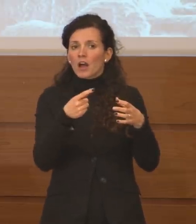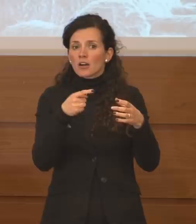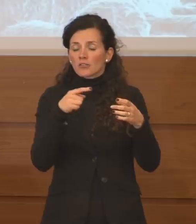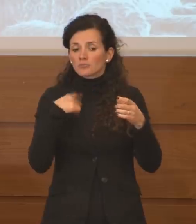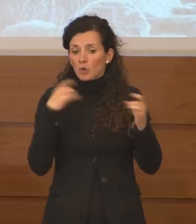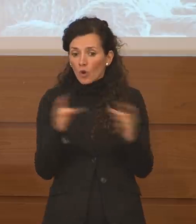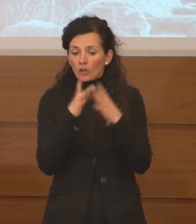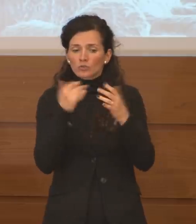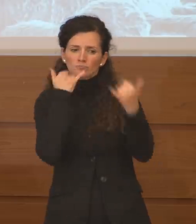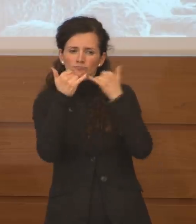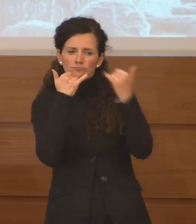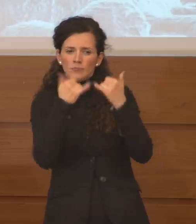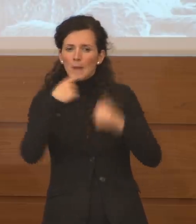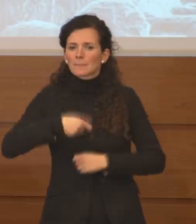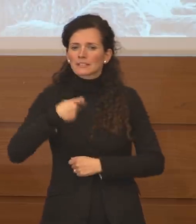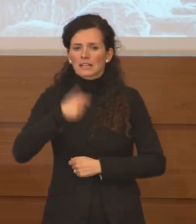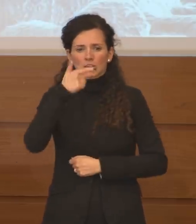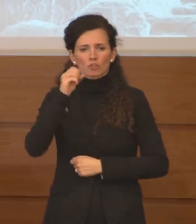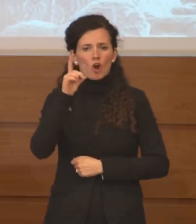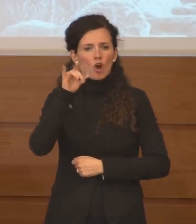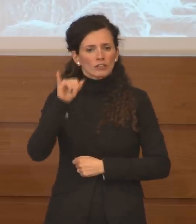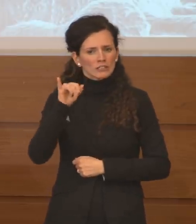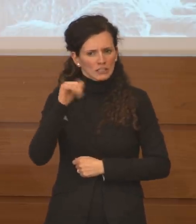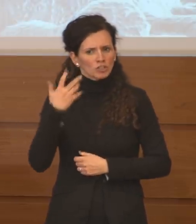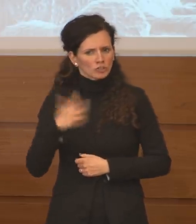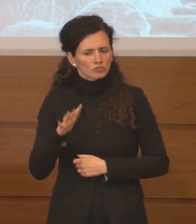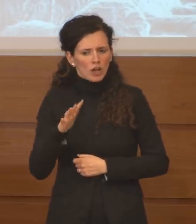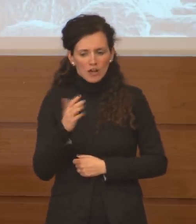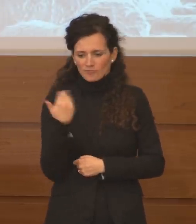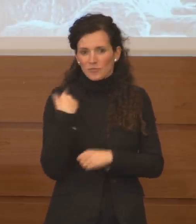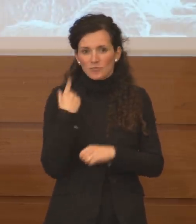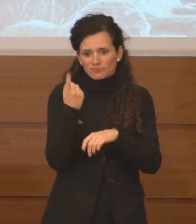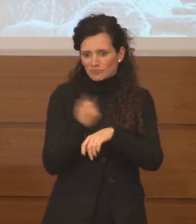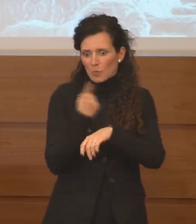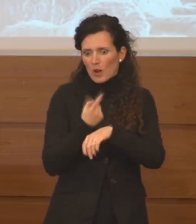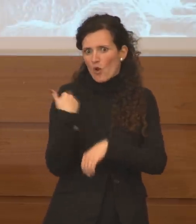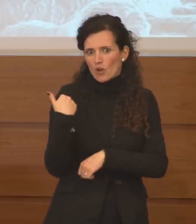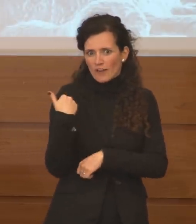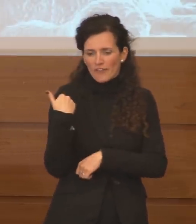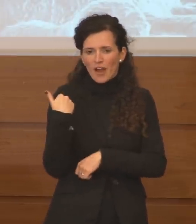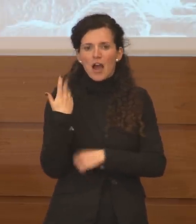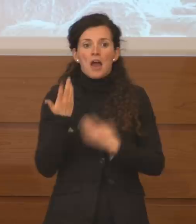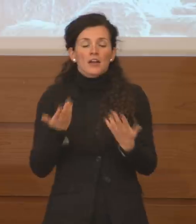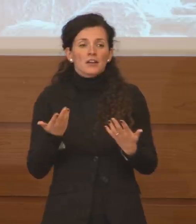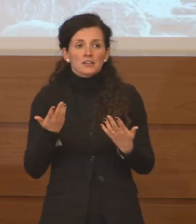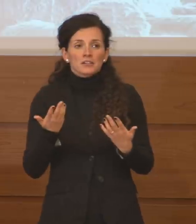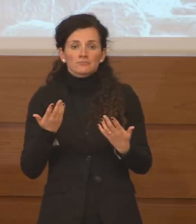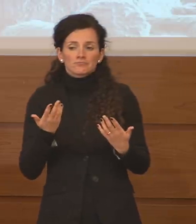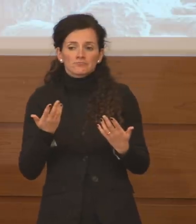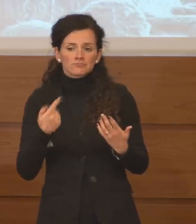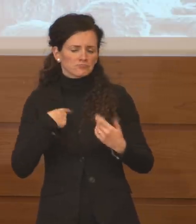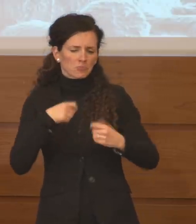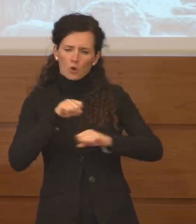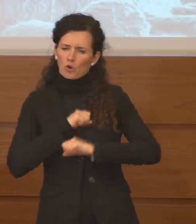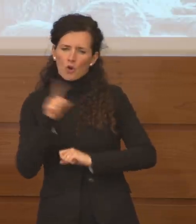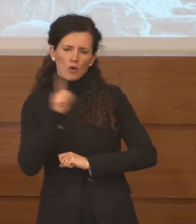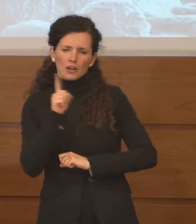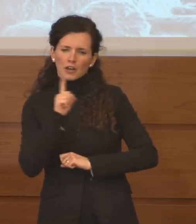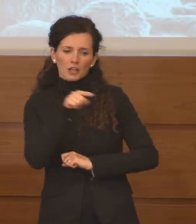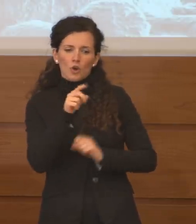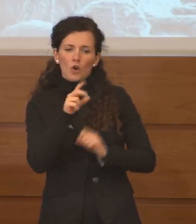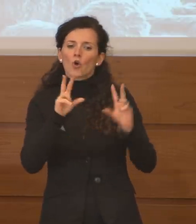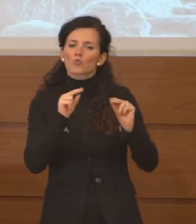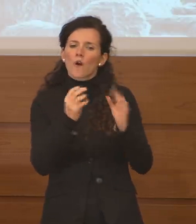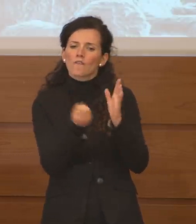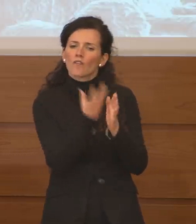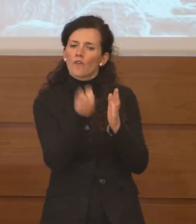Presidente Toti qualche ora fa, quindi non credo che sia assolutamente un nuovo